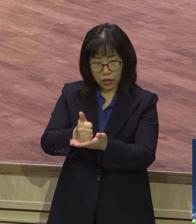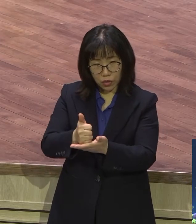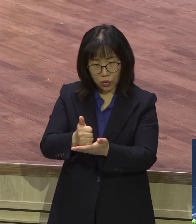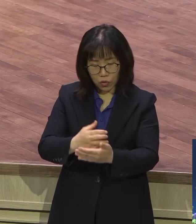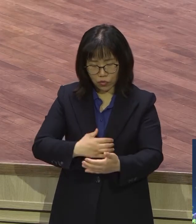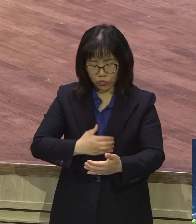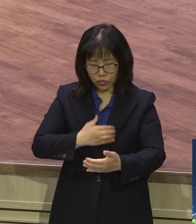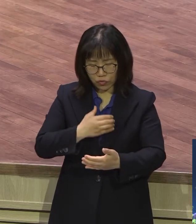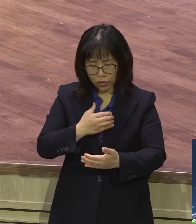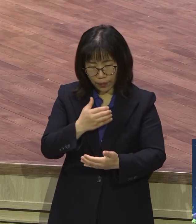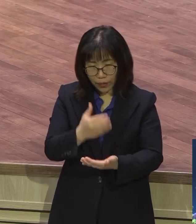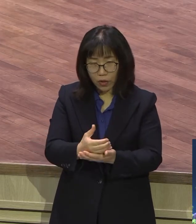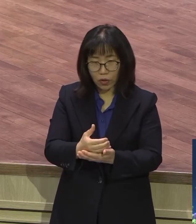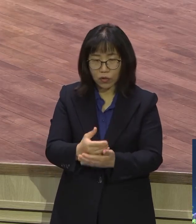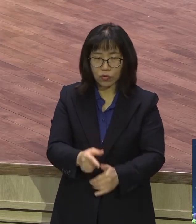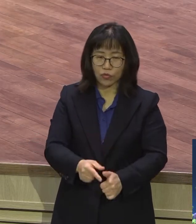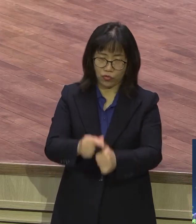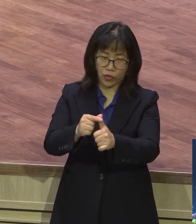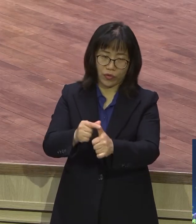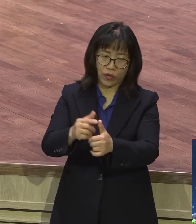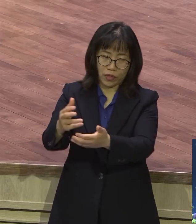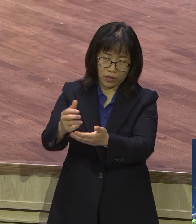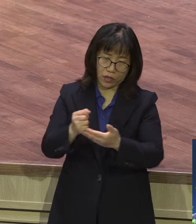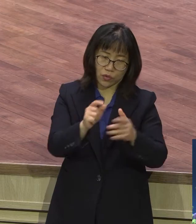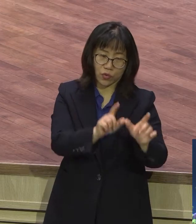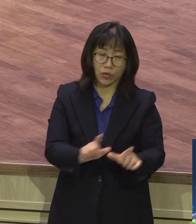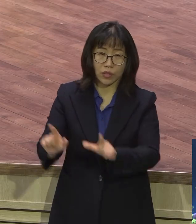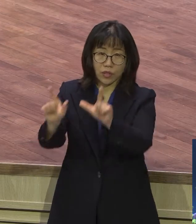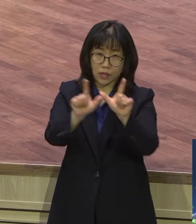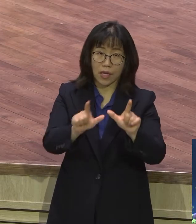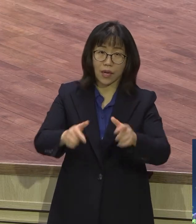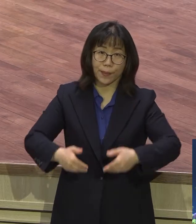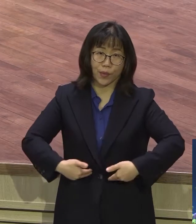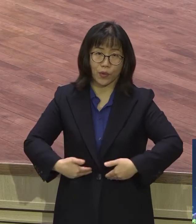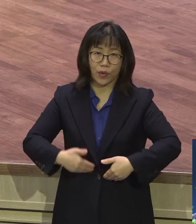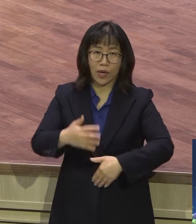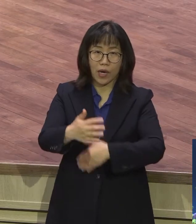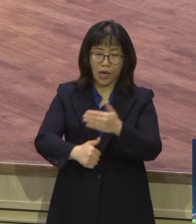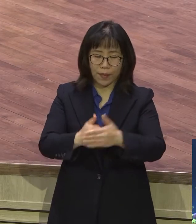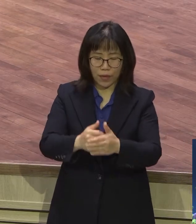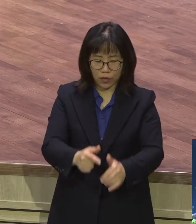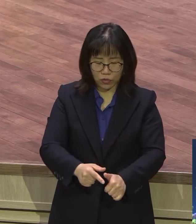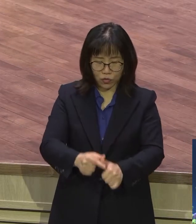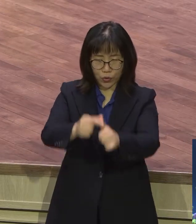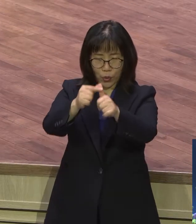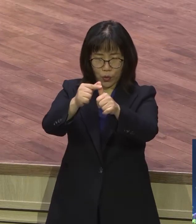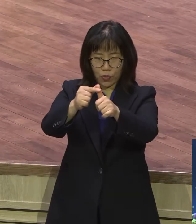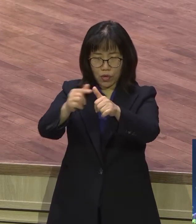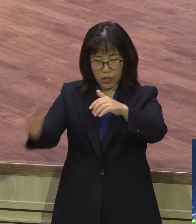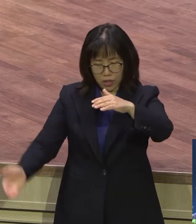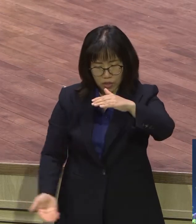성령 충만한 삶을 통해서 하나님의 구속사 성취를 향한 믿음에 도전을 하시기 바랍니다